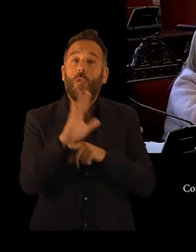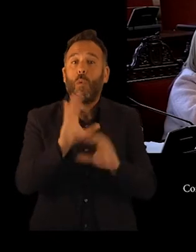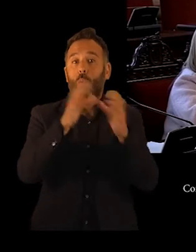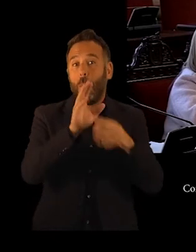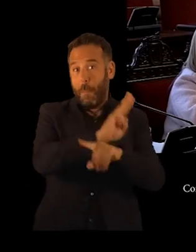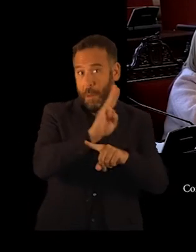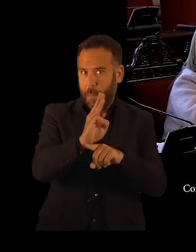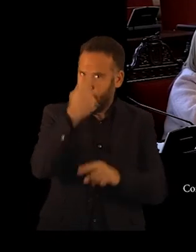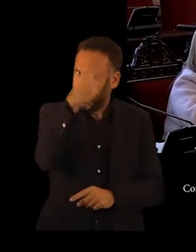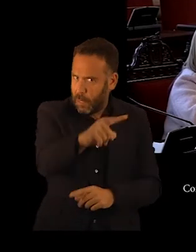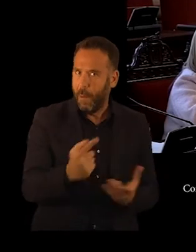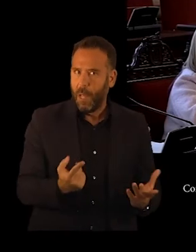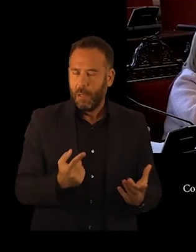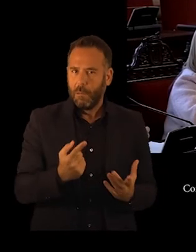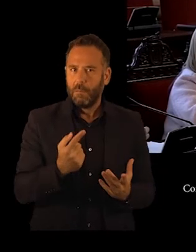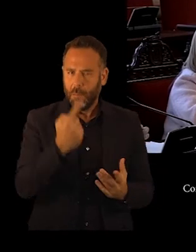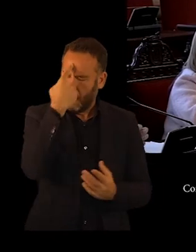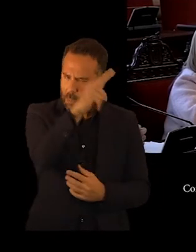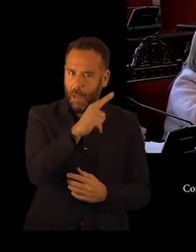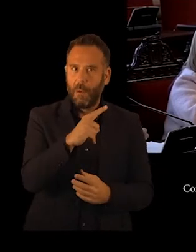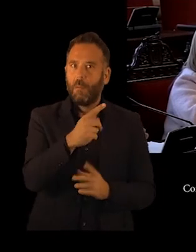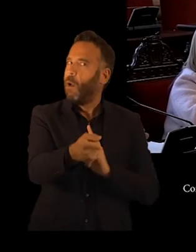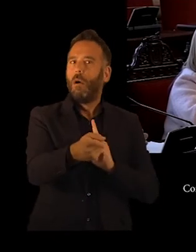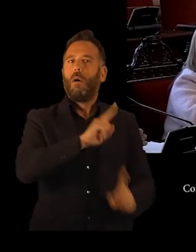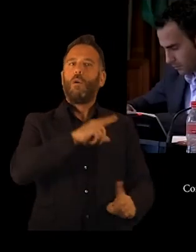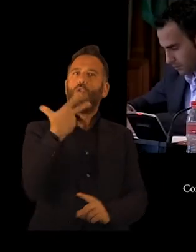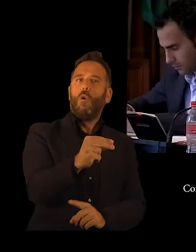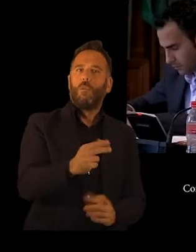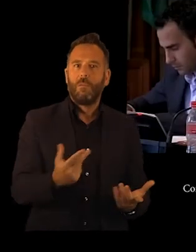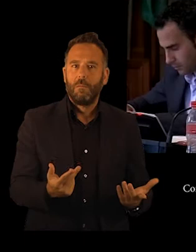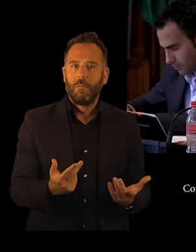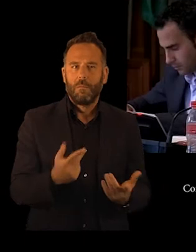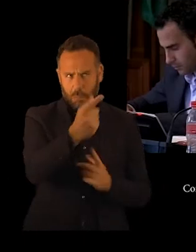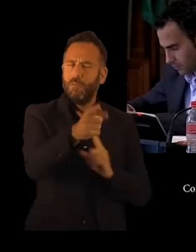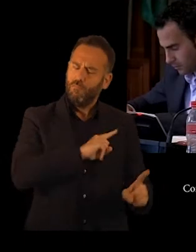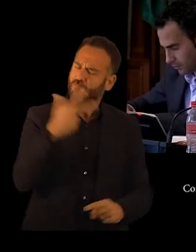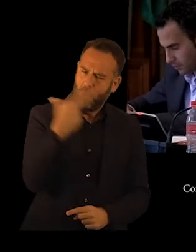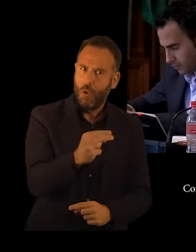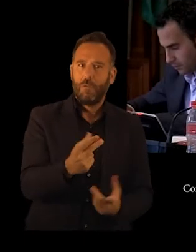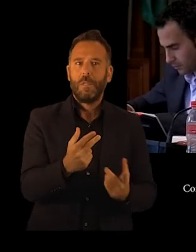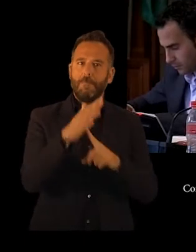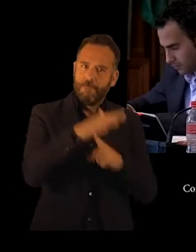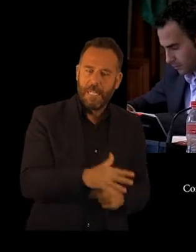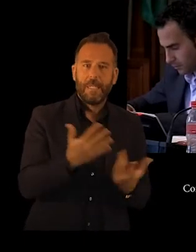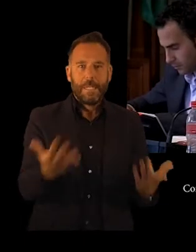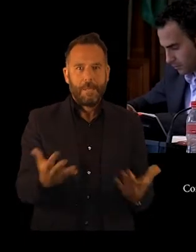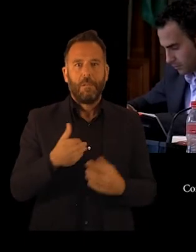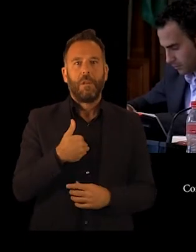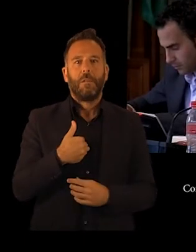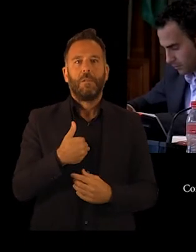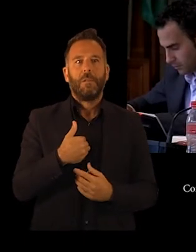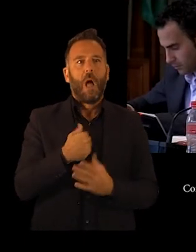Popular está al tanto de ello. Fueron rechazadas. Fueron rechazadas en su momento. No hemos contado con